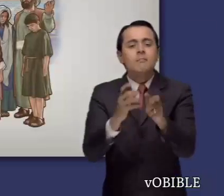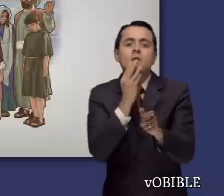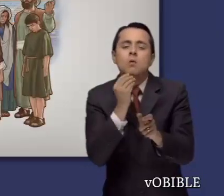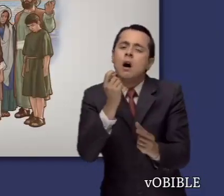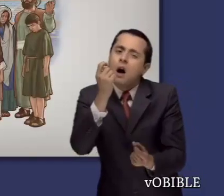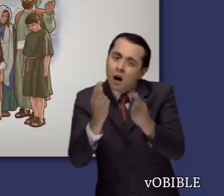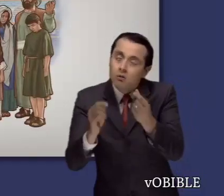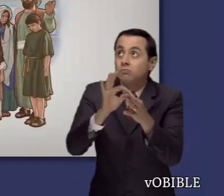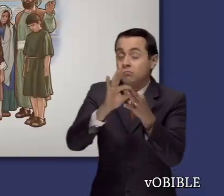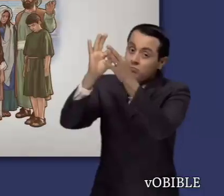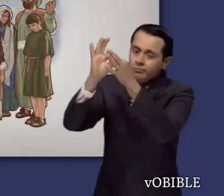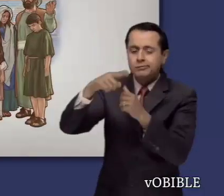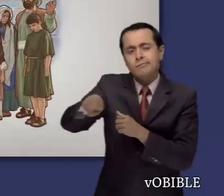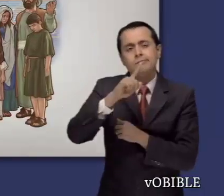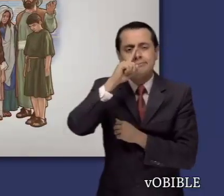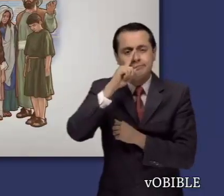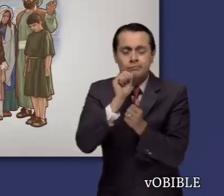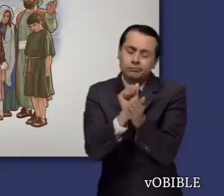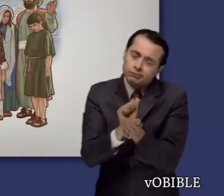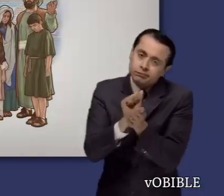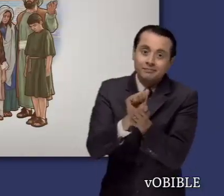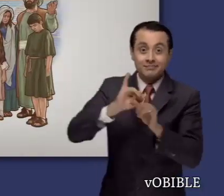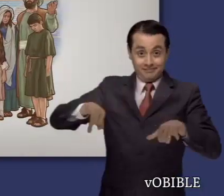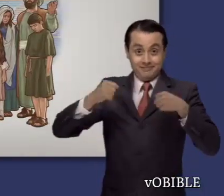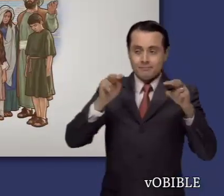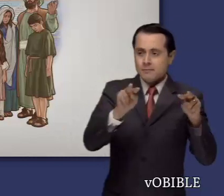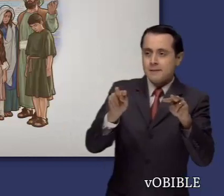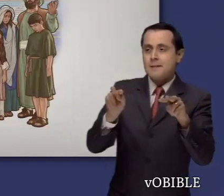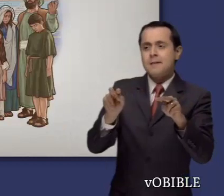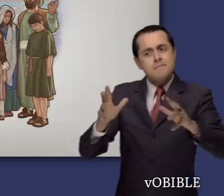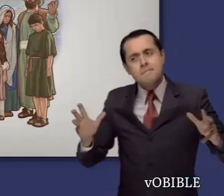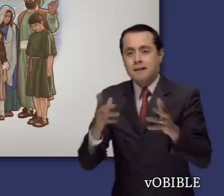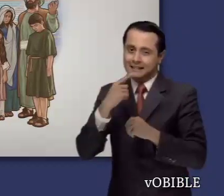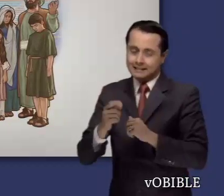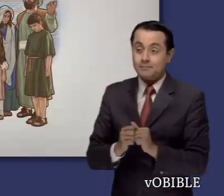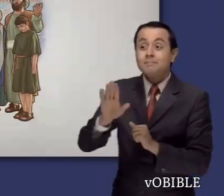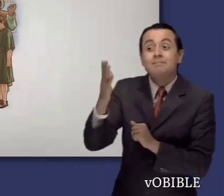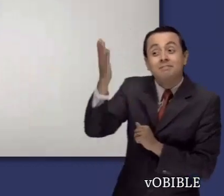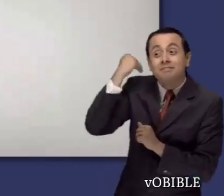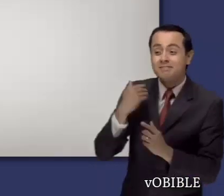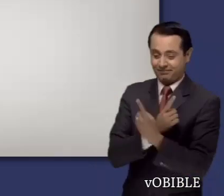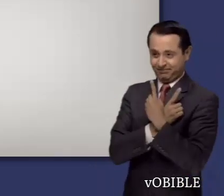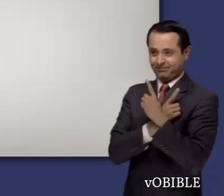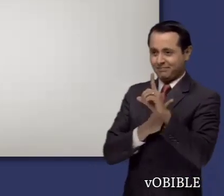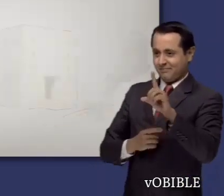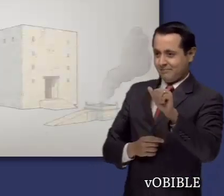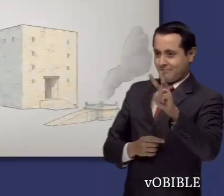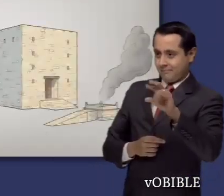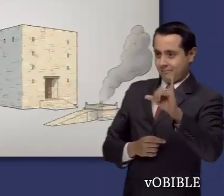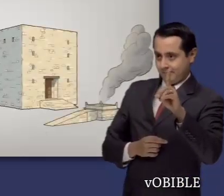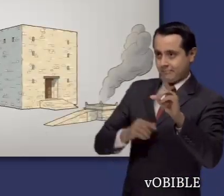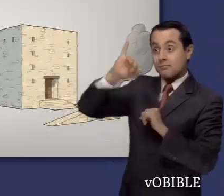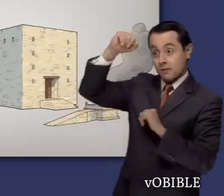Los capítulos veintinueve a treinta y cuatro contienen un mensaje de consuelo para los judíos exiliados. Jeremías repite la promesa de